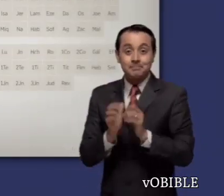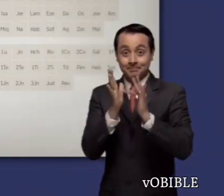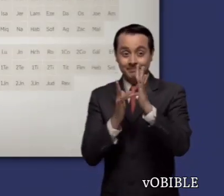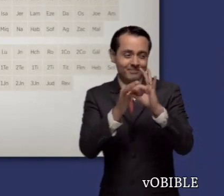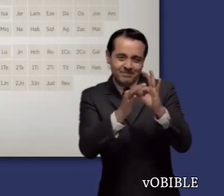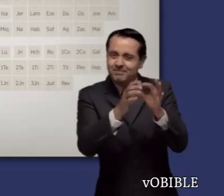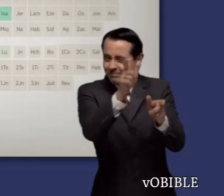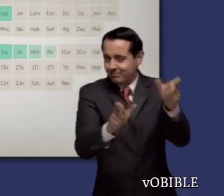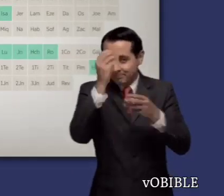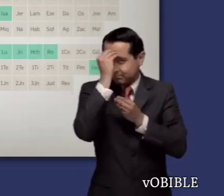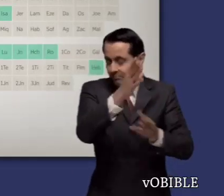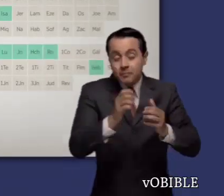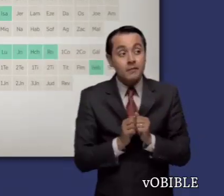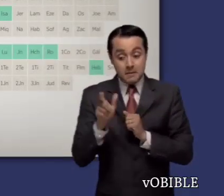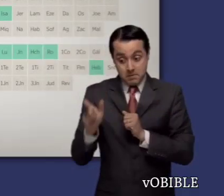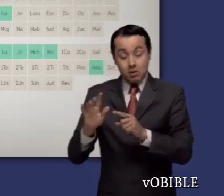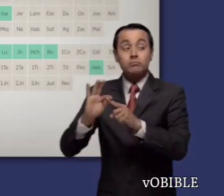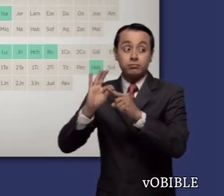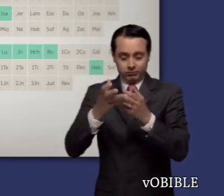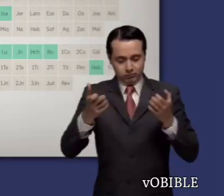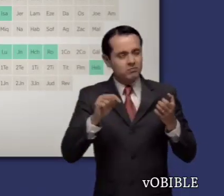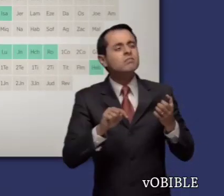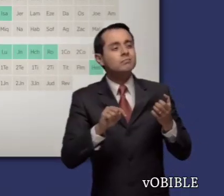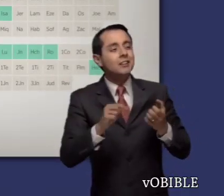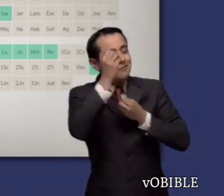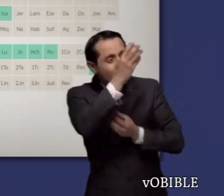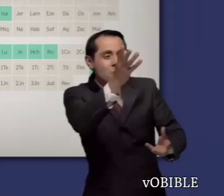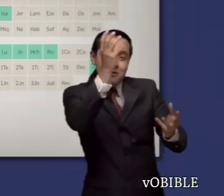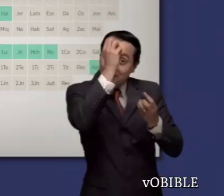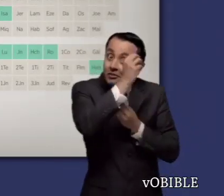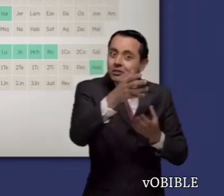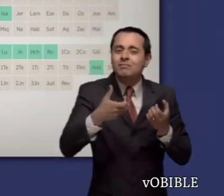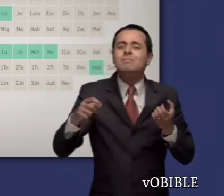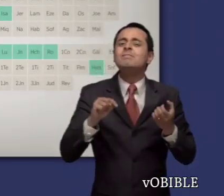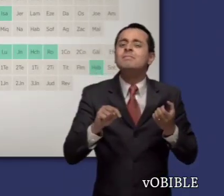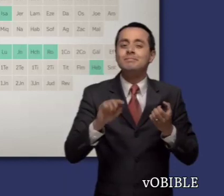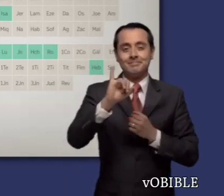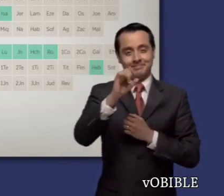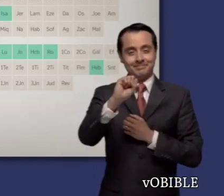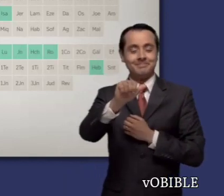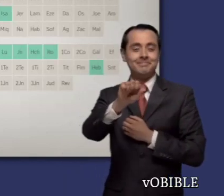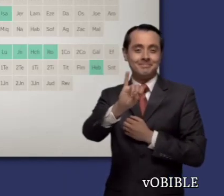apóstoles citaron de Isaías más que de cualquier otro libro para identificar claramente al Mesías.